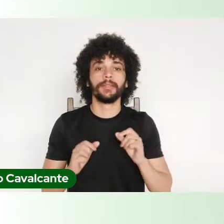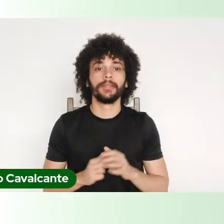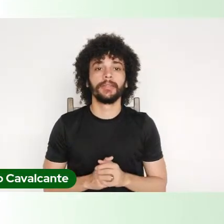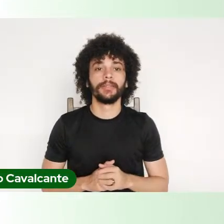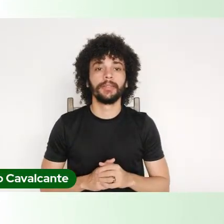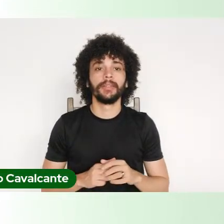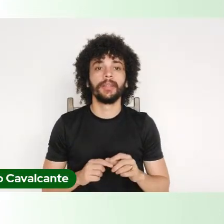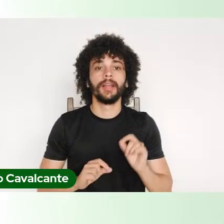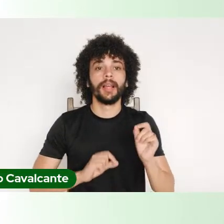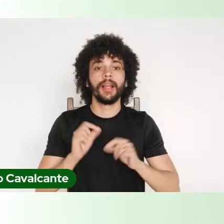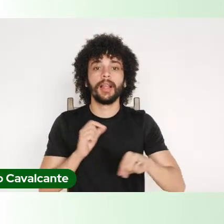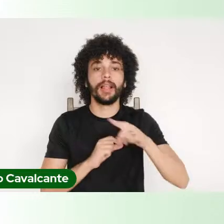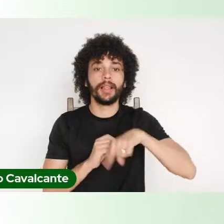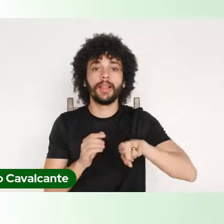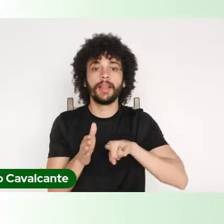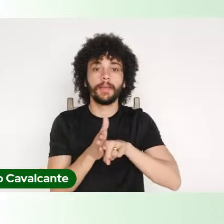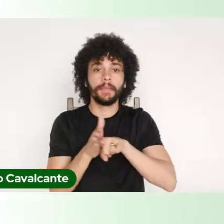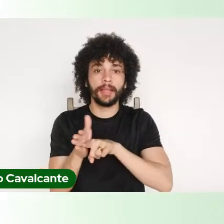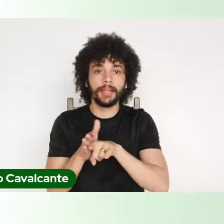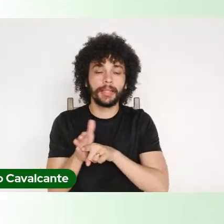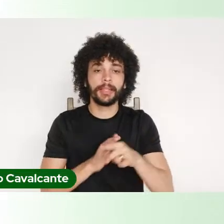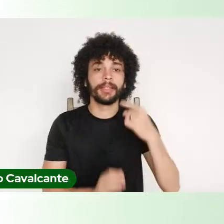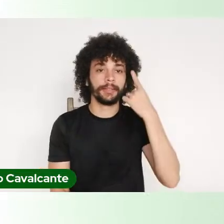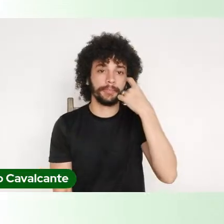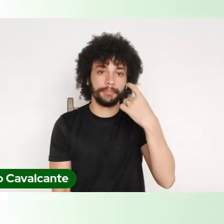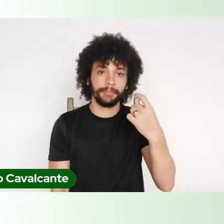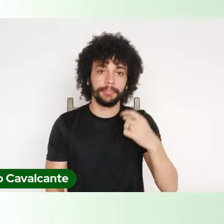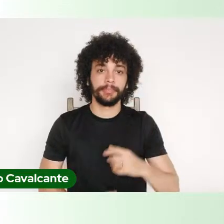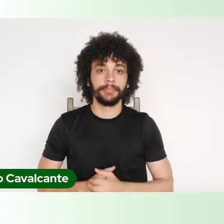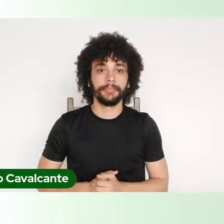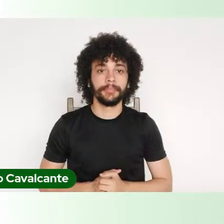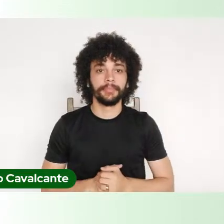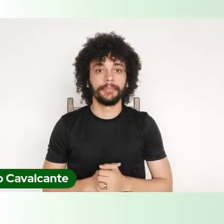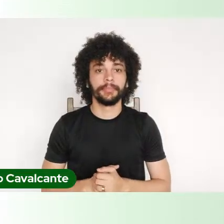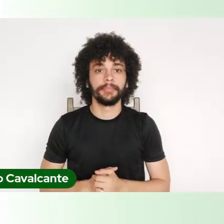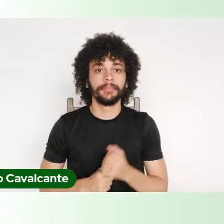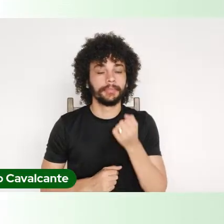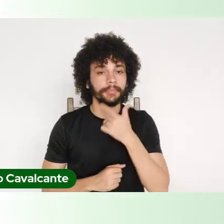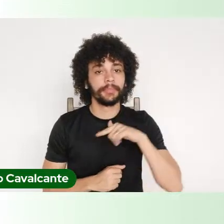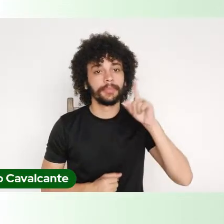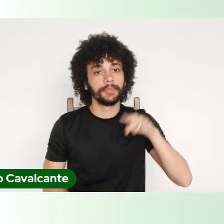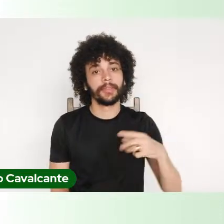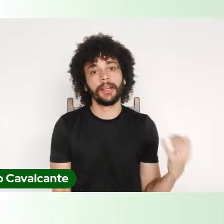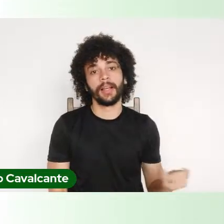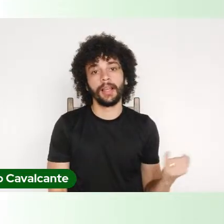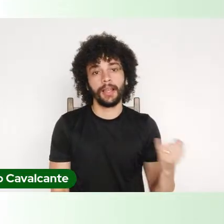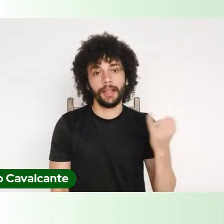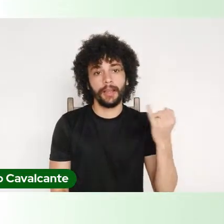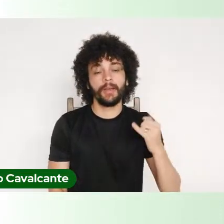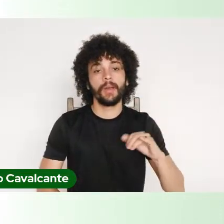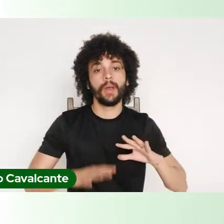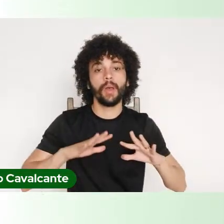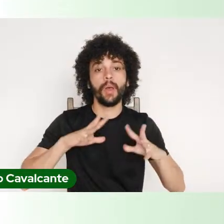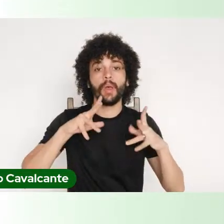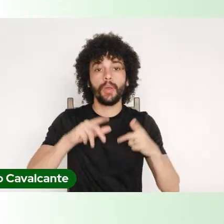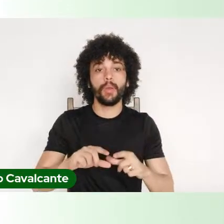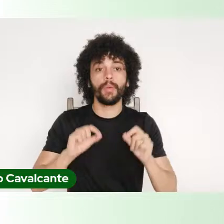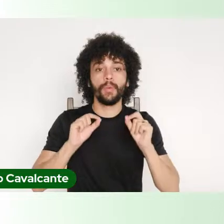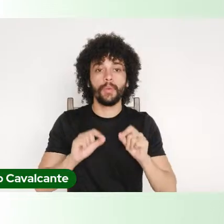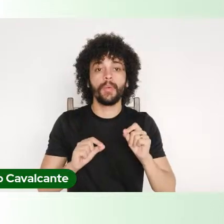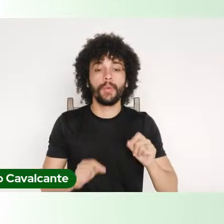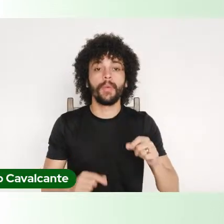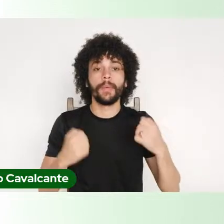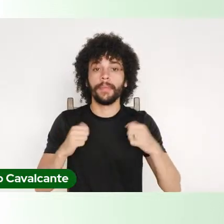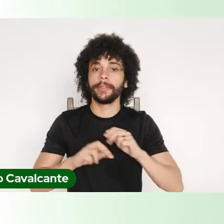quem as nossas pesquisas interessam. Eu acho que esse é um debate fundamental no mundo que vai ser